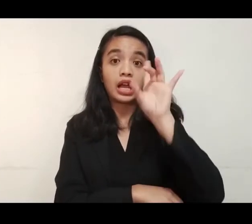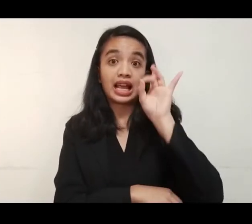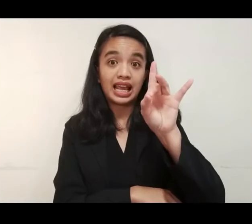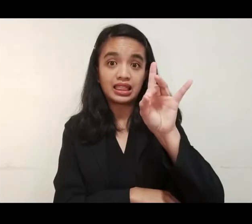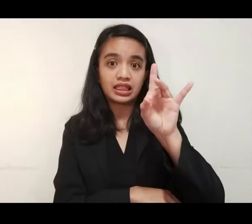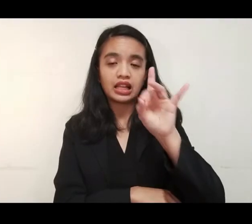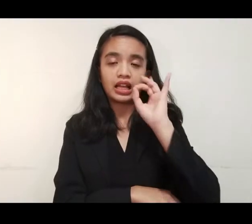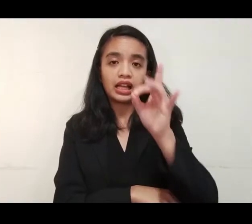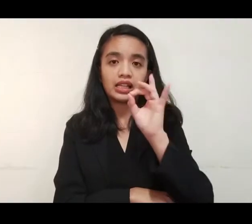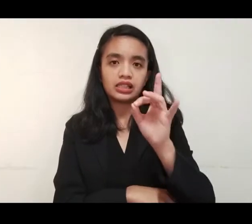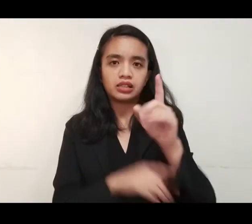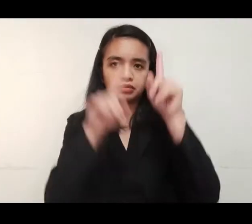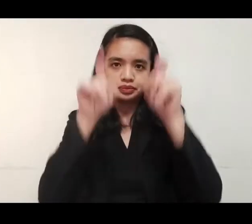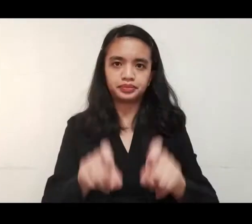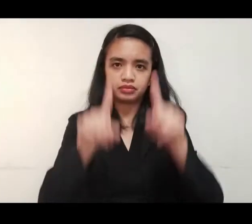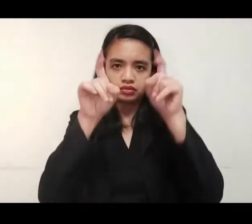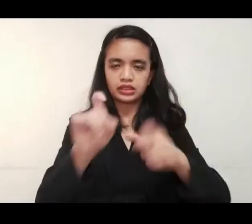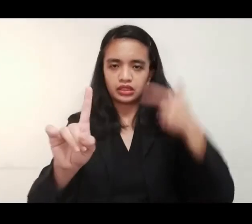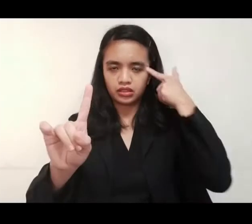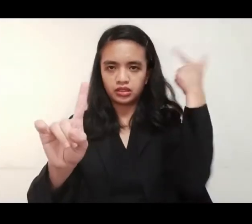ang target ng mask testing.